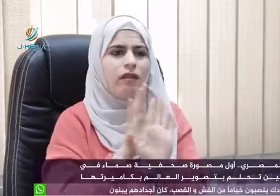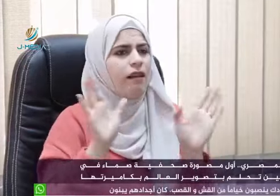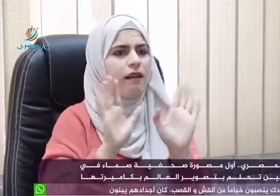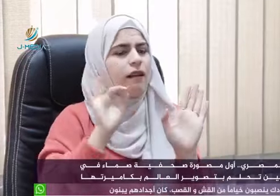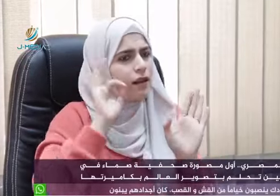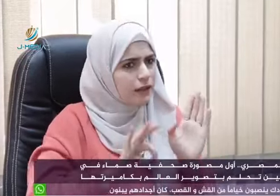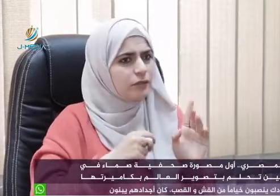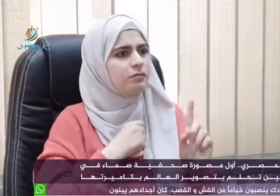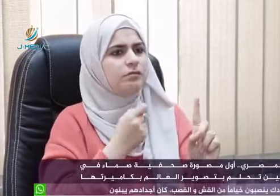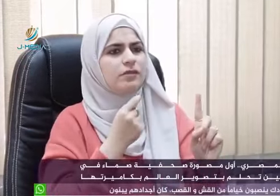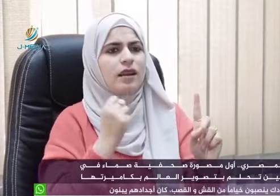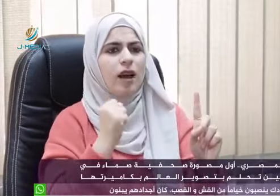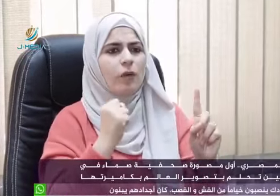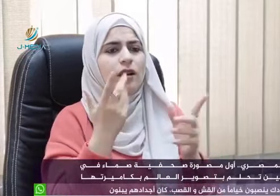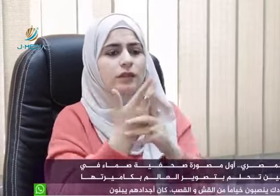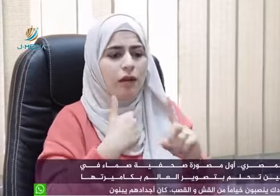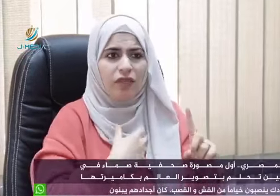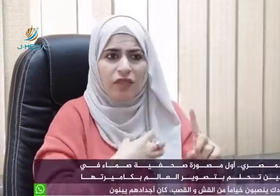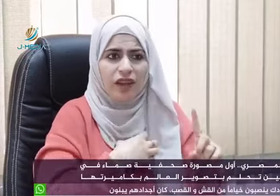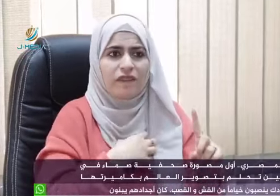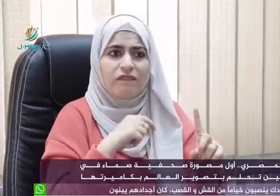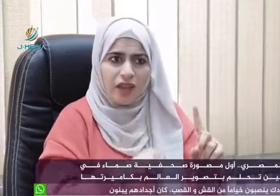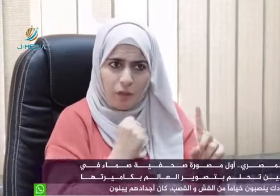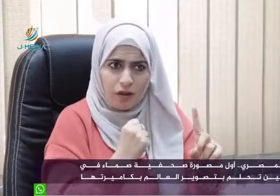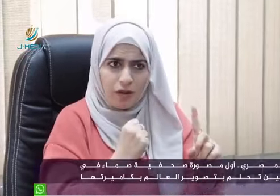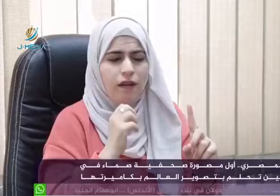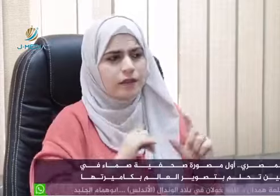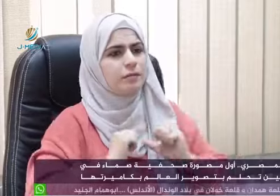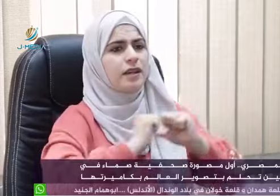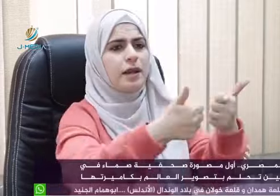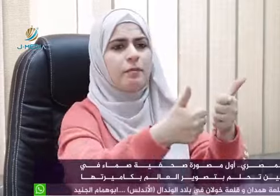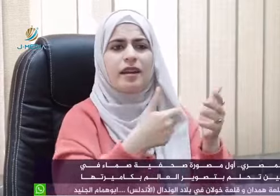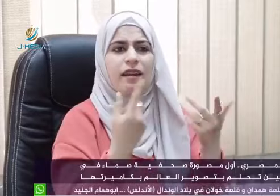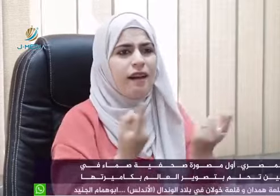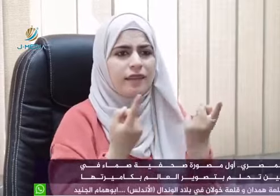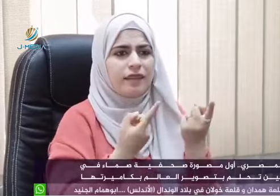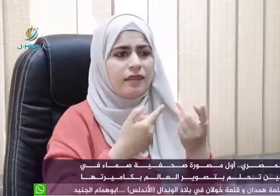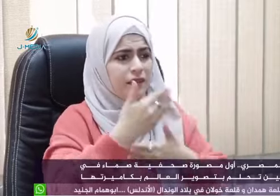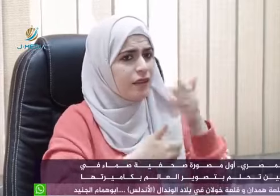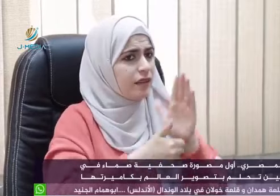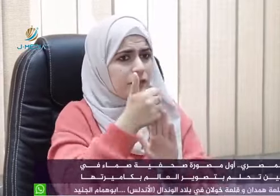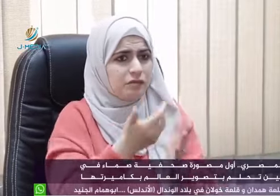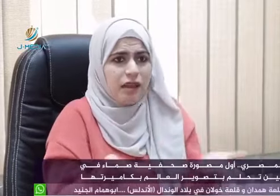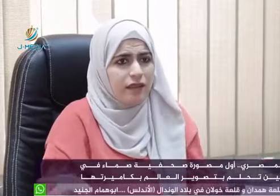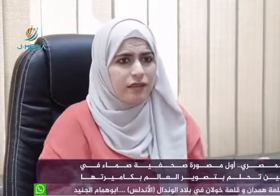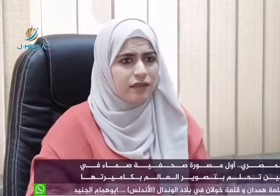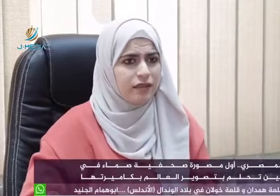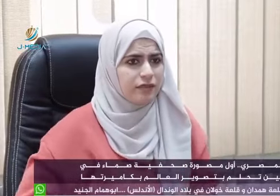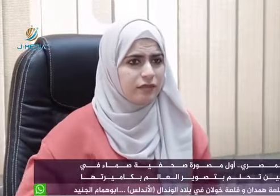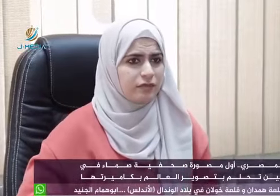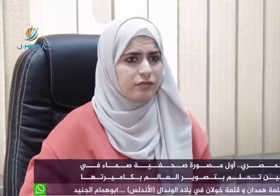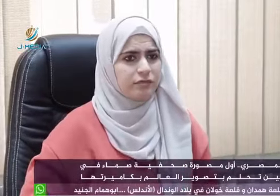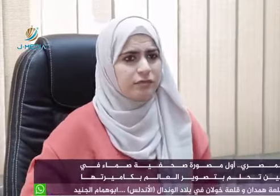الفشل مش لازم يكون هو الإشي الأساسي لازم يكون في ثقة في دعم وفي نجاح